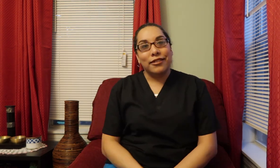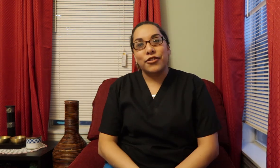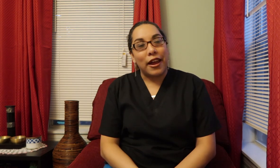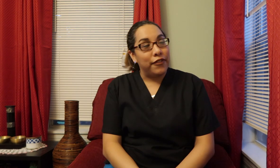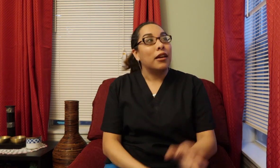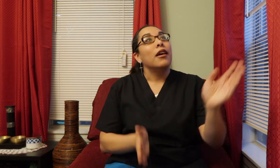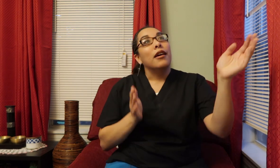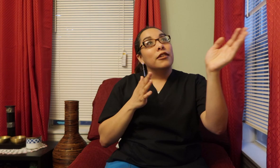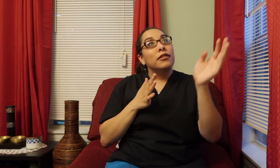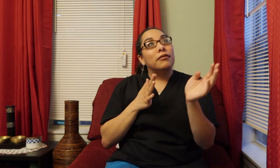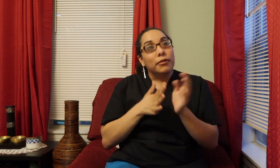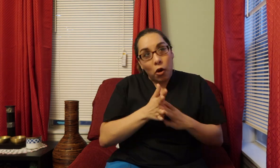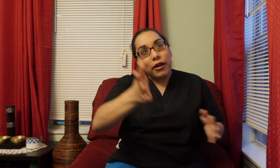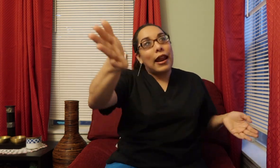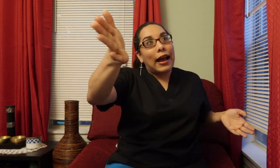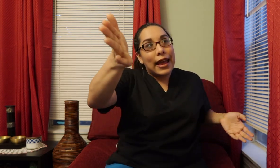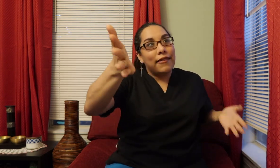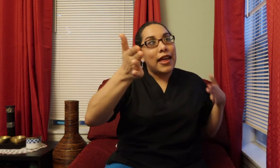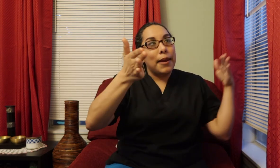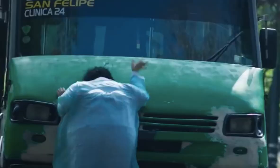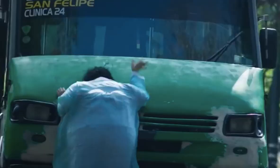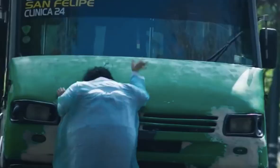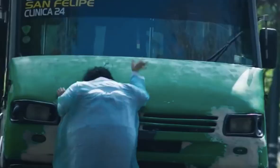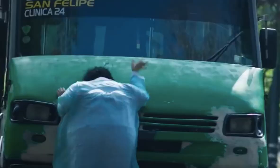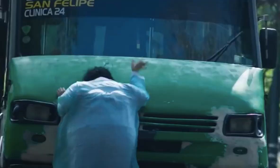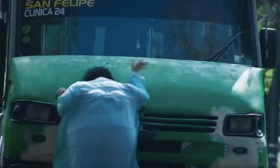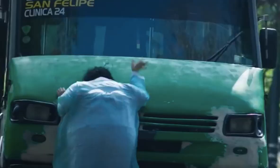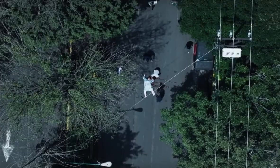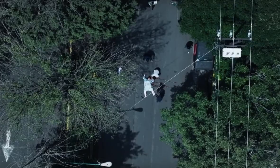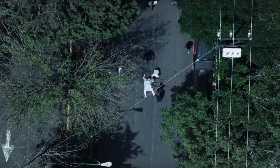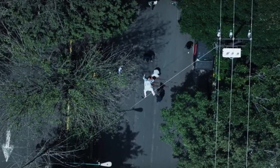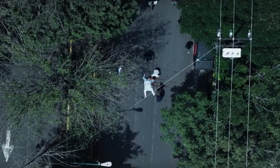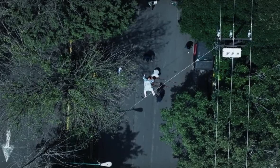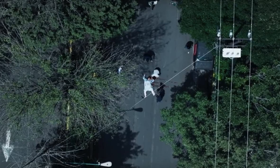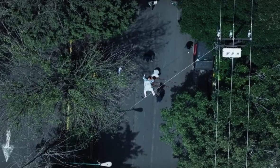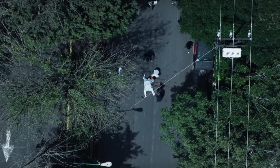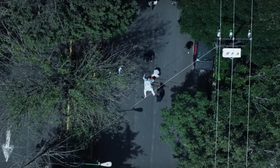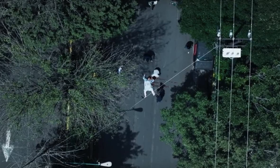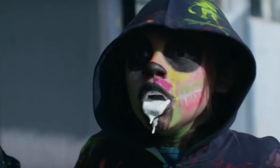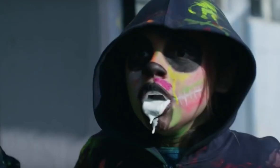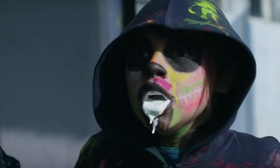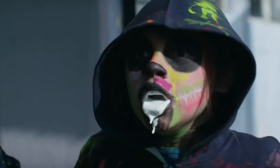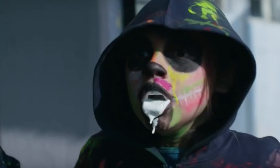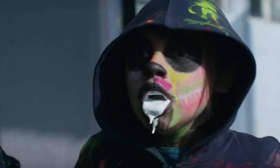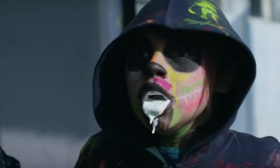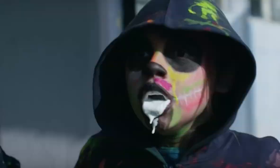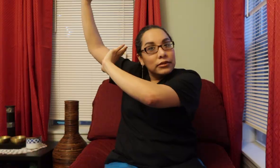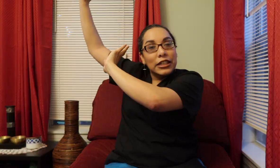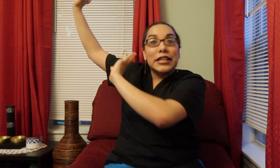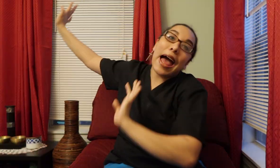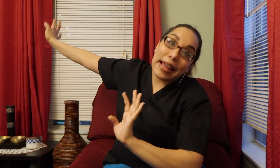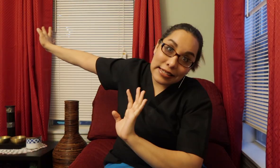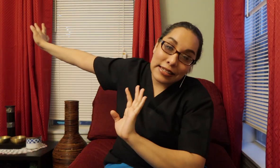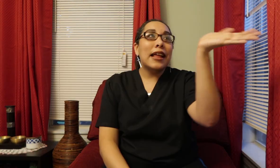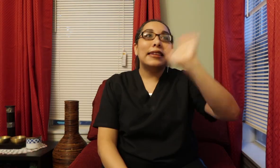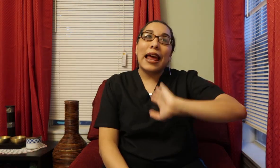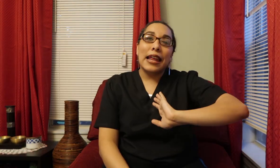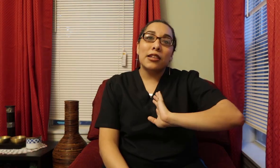into traffic Corre la calle, verdad Y va viniendo el boss Y You know She does A Sally